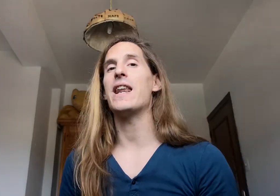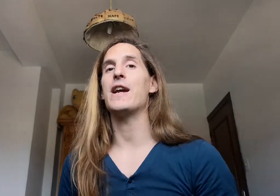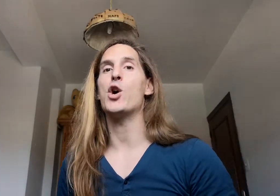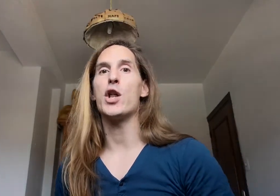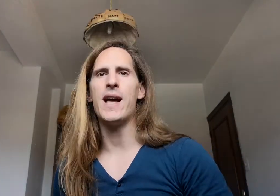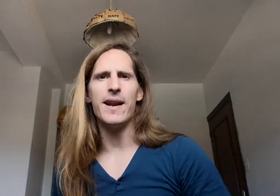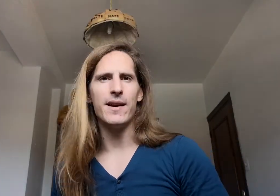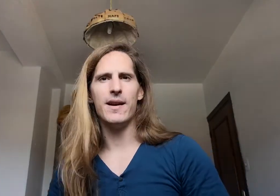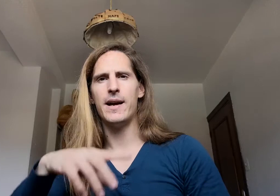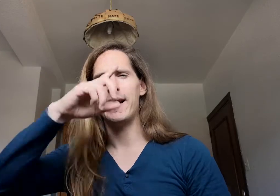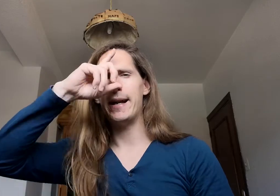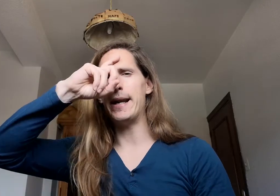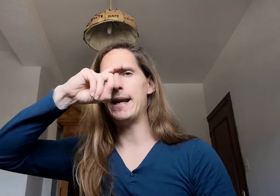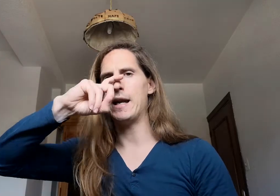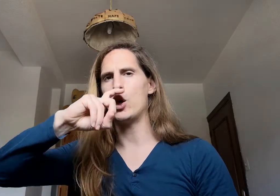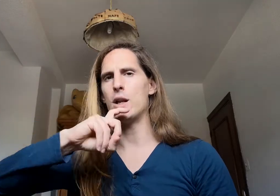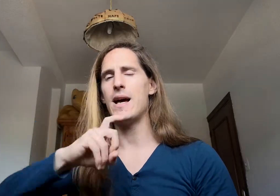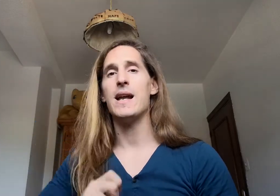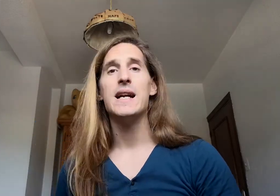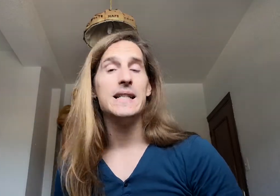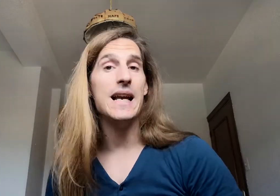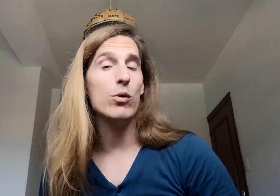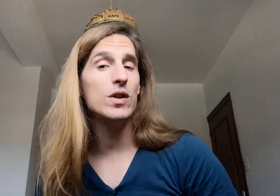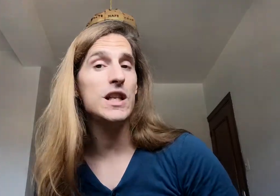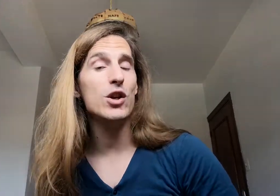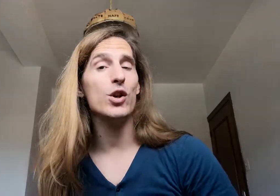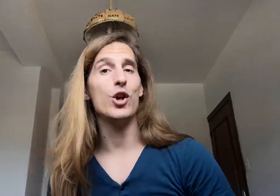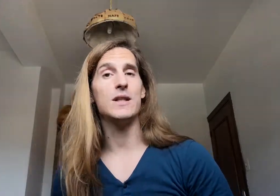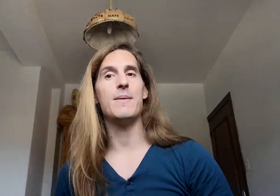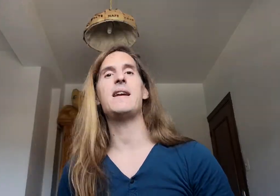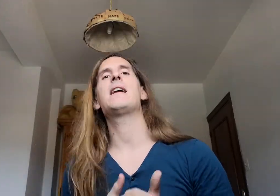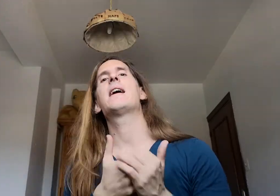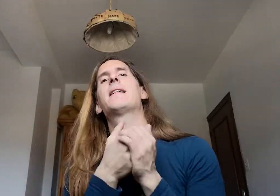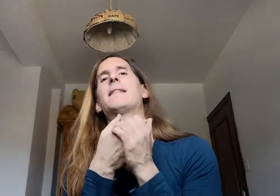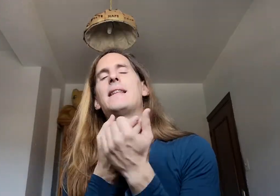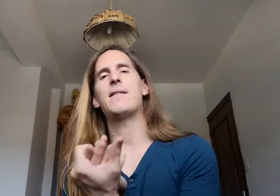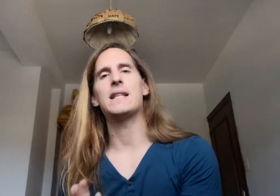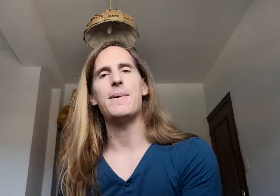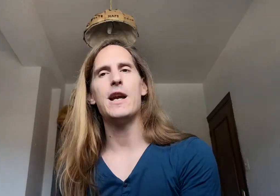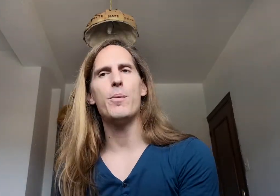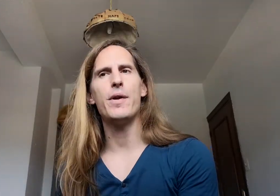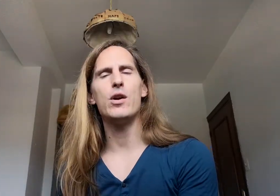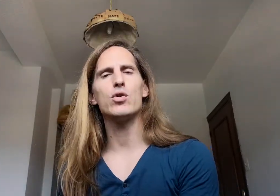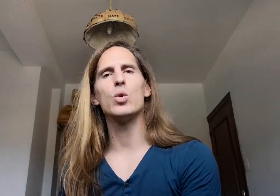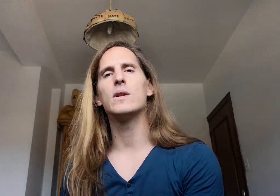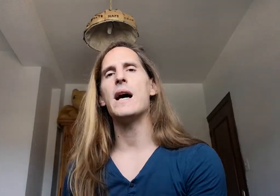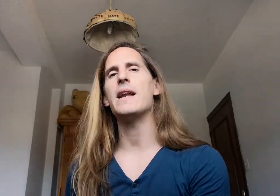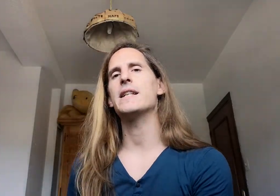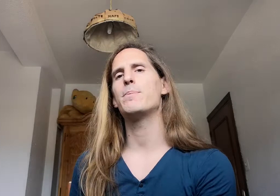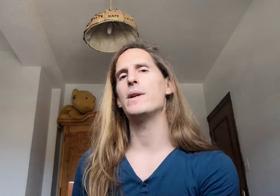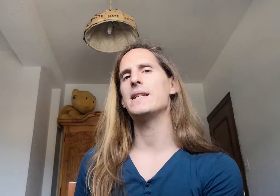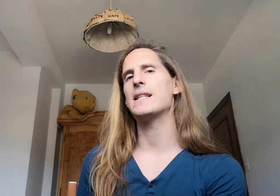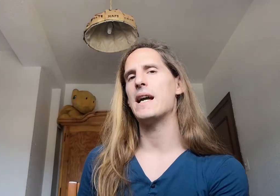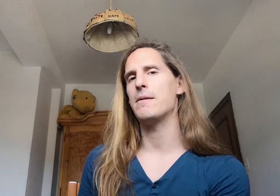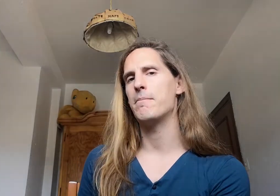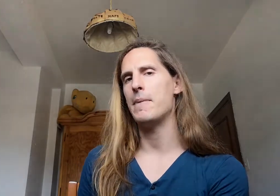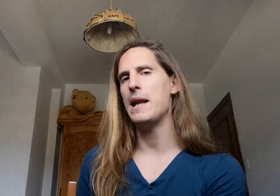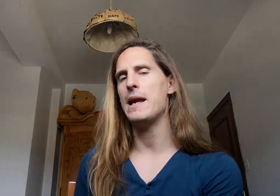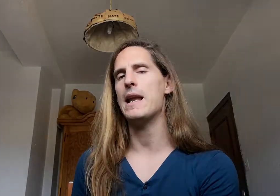recordar Recordar Si algún signo no lo sabéis Sabéis que lo podéis consultar en Spread Design ¿Vale? En la